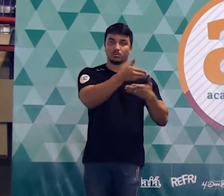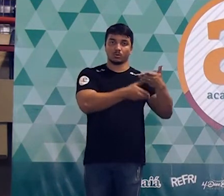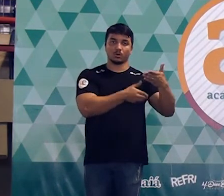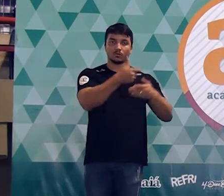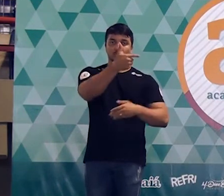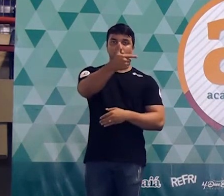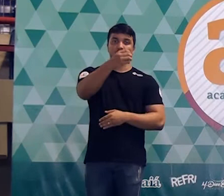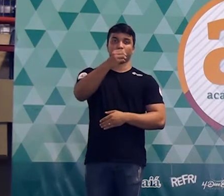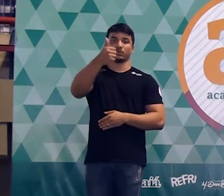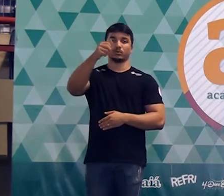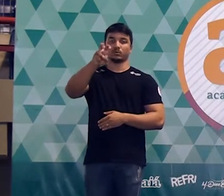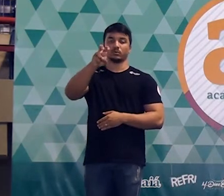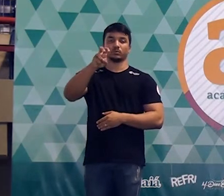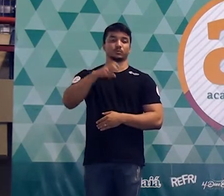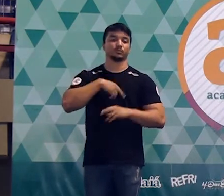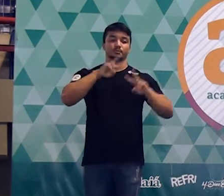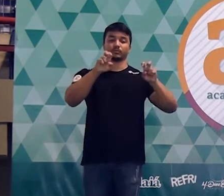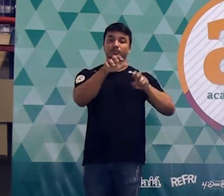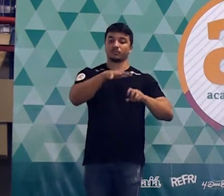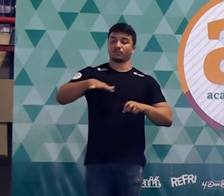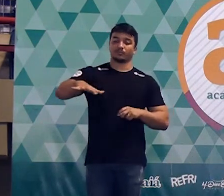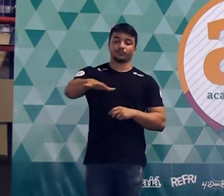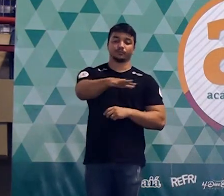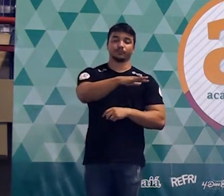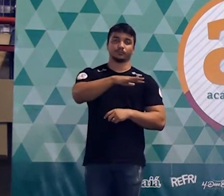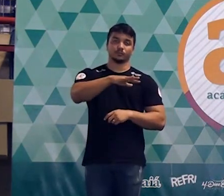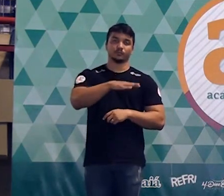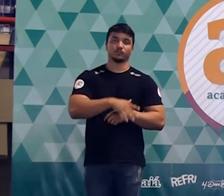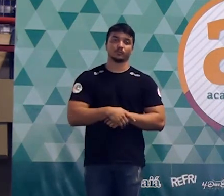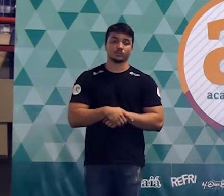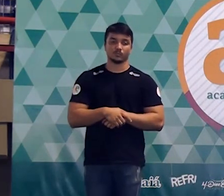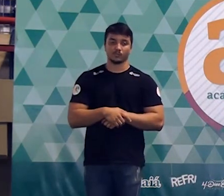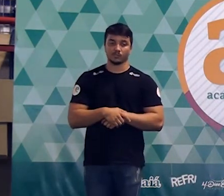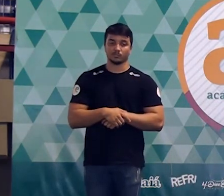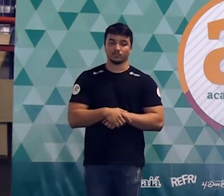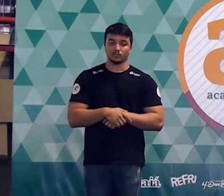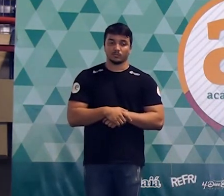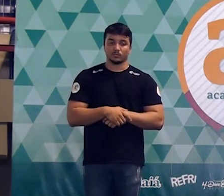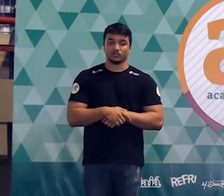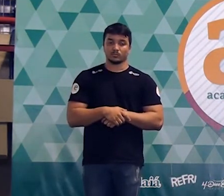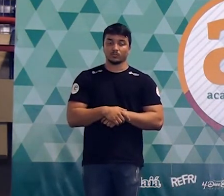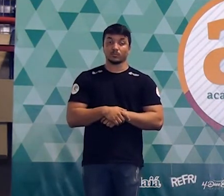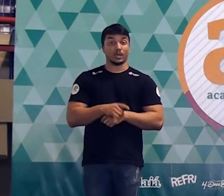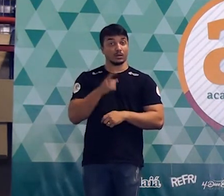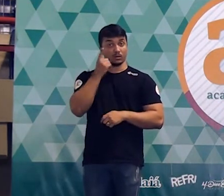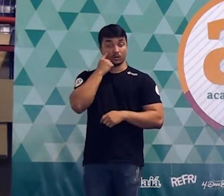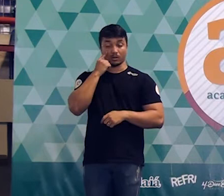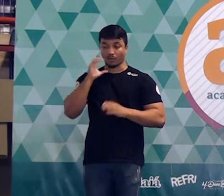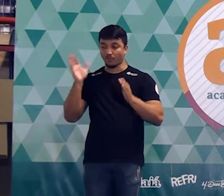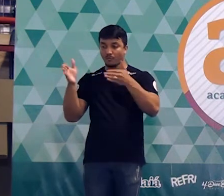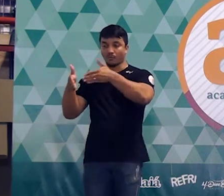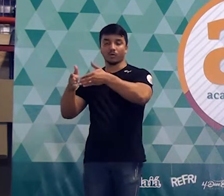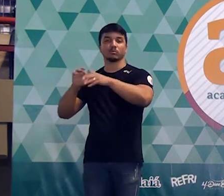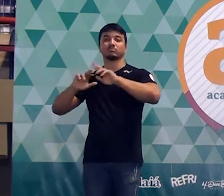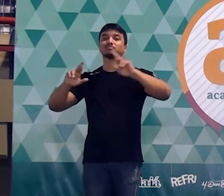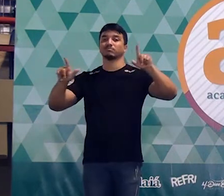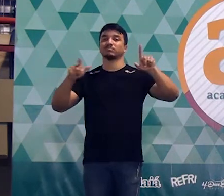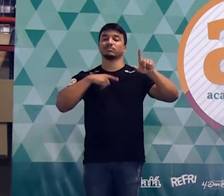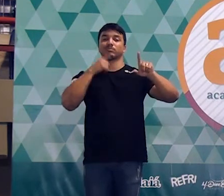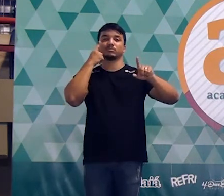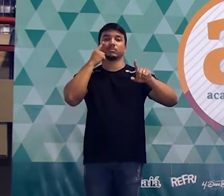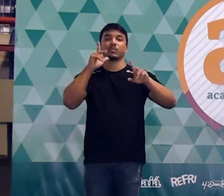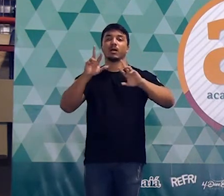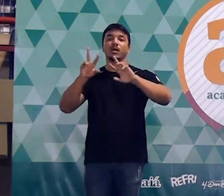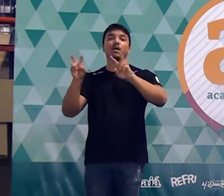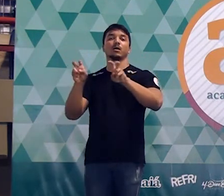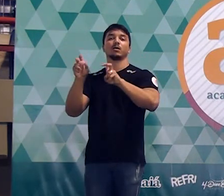ano de 2015. Questão que fala de áreas. Pronto. Aí, essa aqui, a gente vai mudar um pouquinho o foco. A gente vai trabalhar, pessoal,